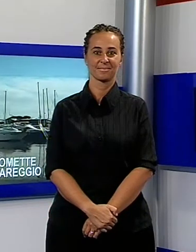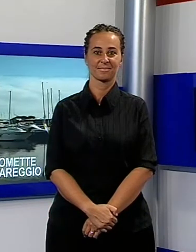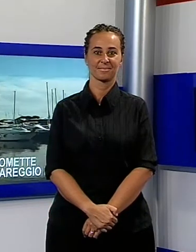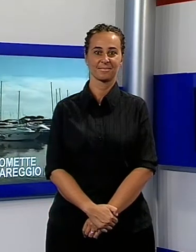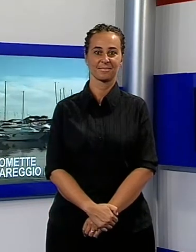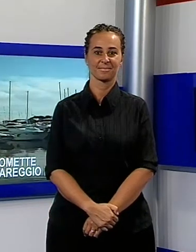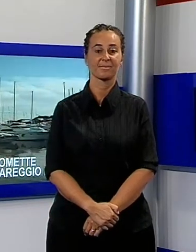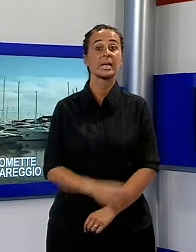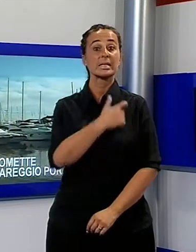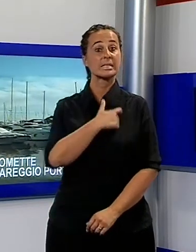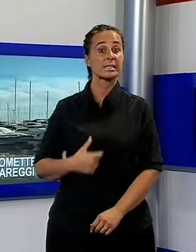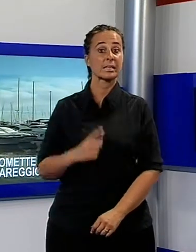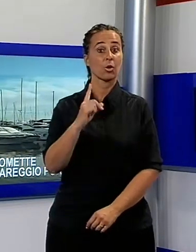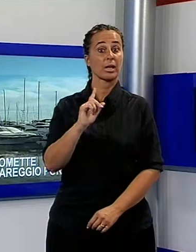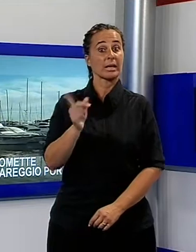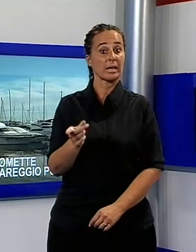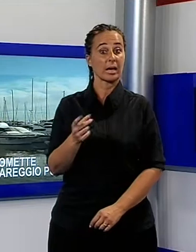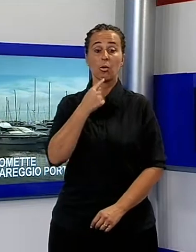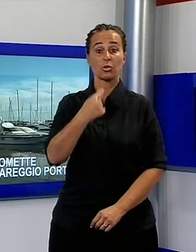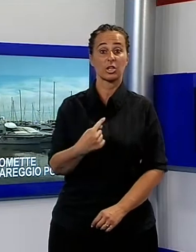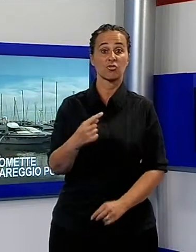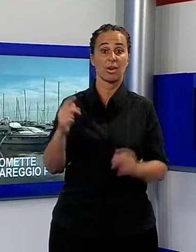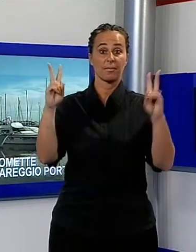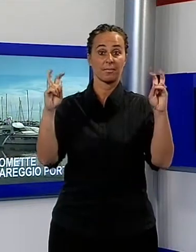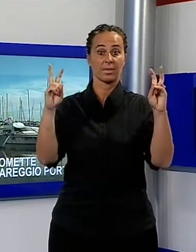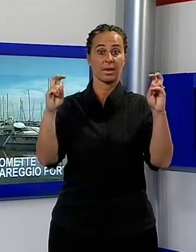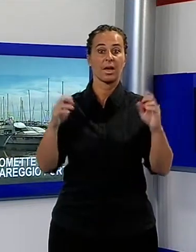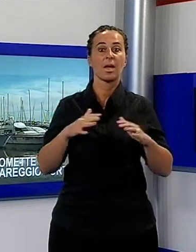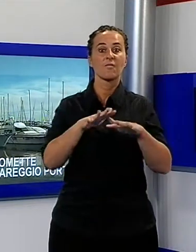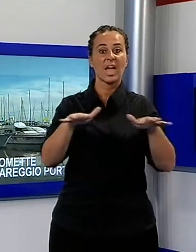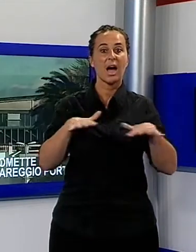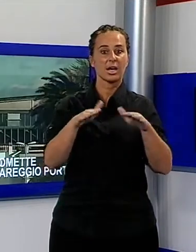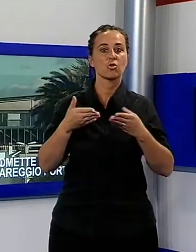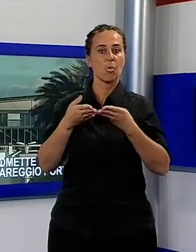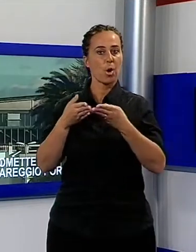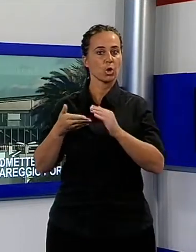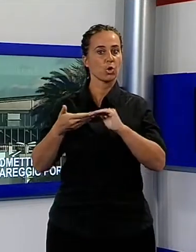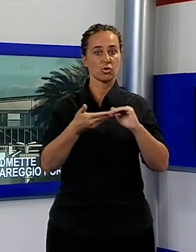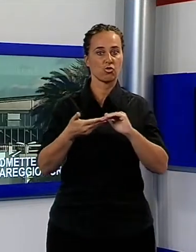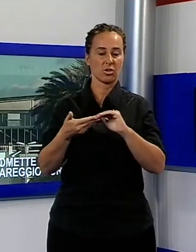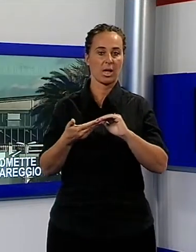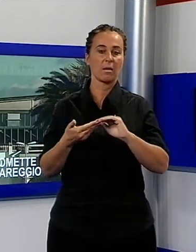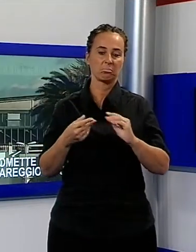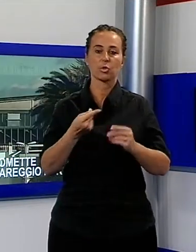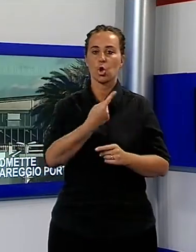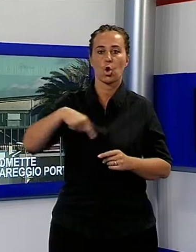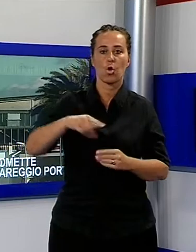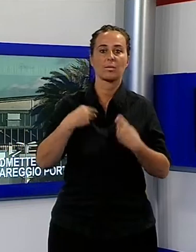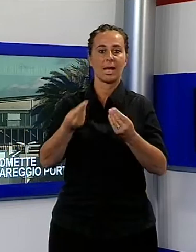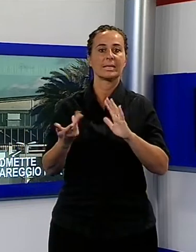Il Ghingaro promette che salveremo la Via Reggio Porto, arriverà nelle prossime settimane la soluzione per salvare la società e lasciarla